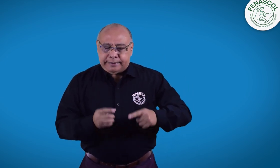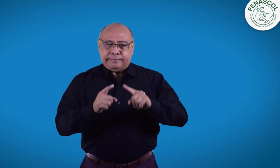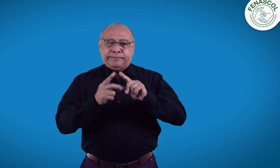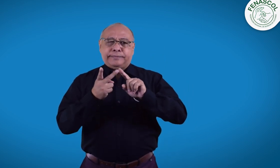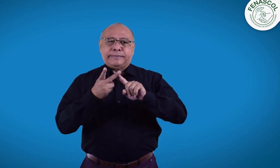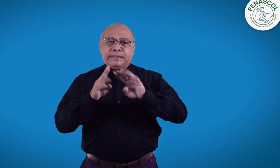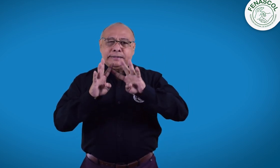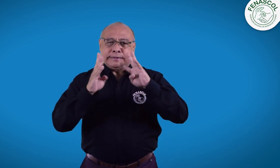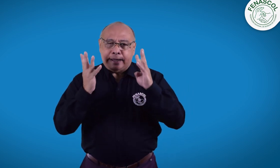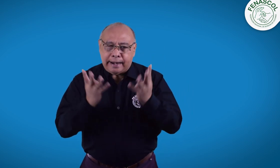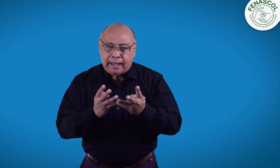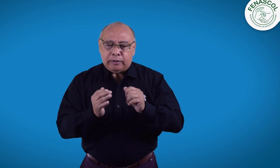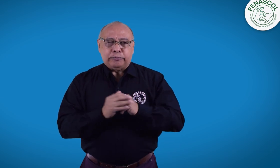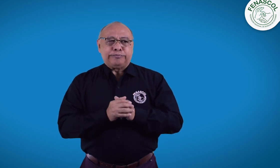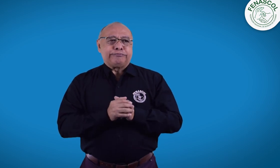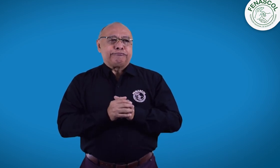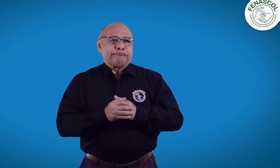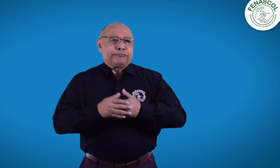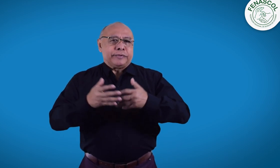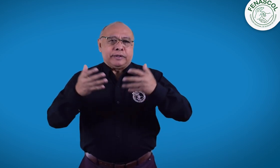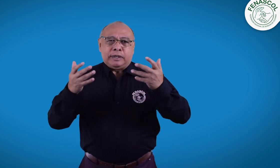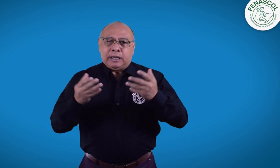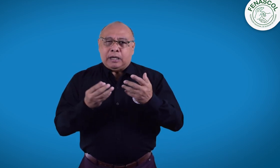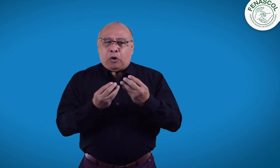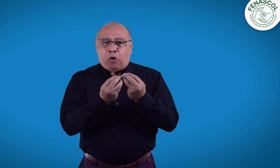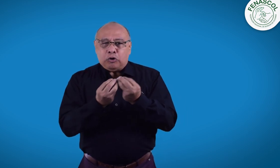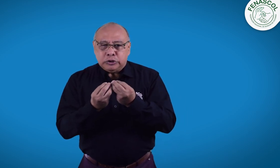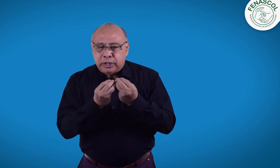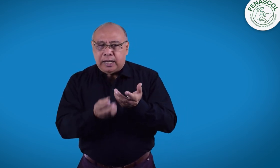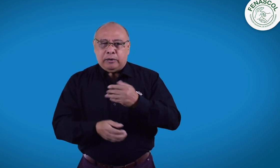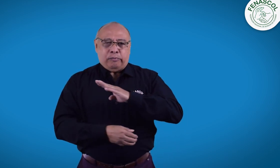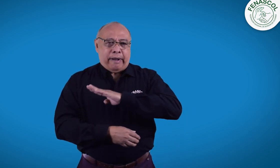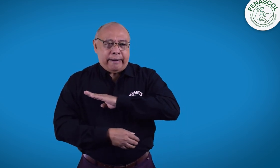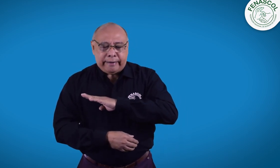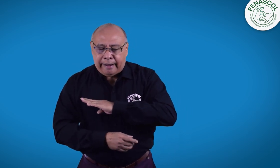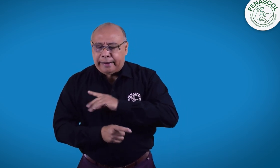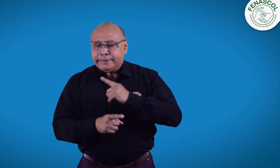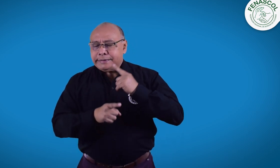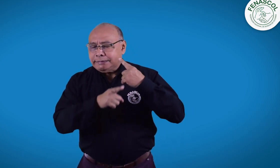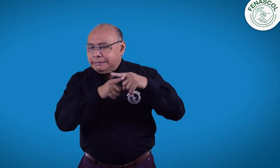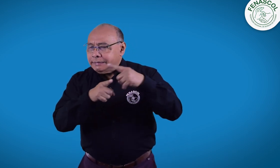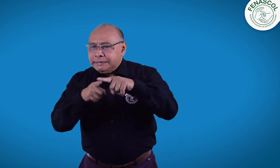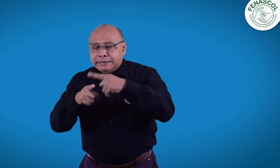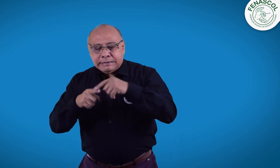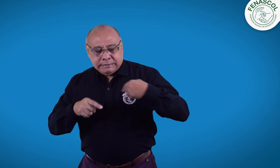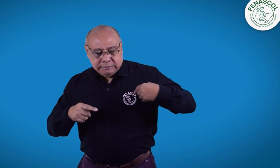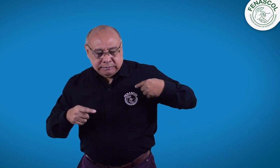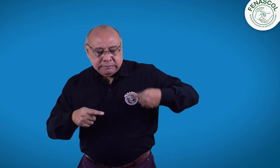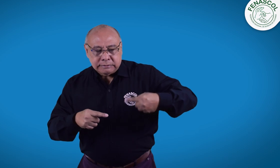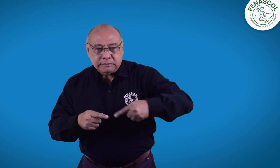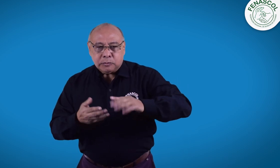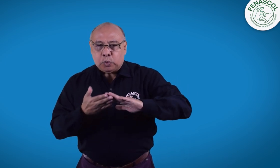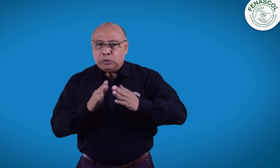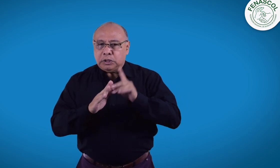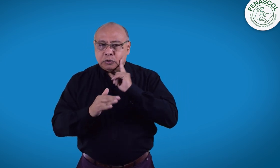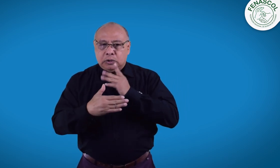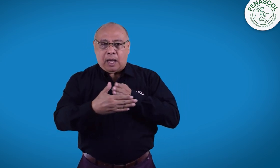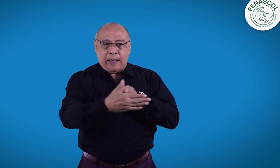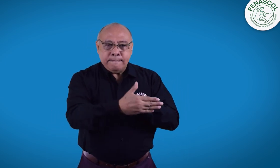senadores, concejales, alcaldes y más, ha sido constante que la comunidad sorda enfrenta barreras. Como por ejemplo, y como ustedes saben,